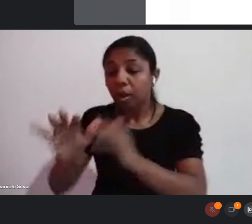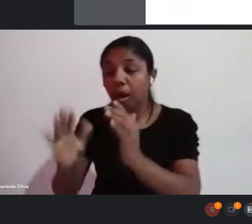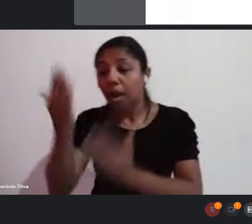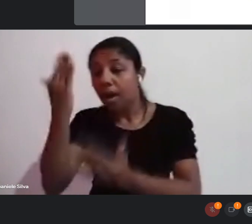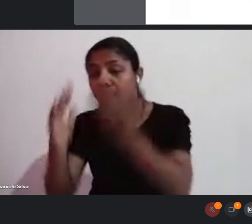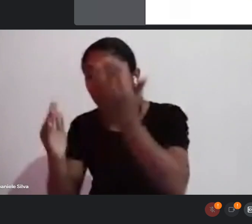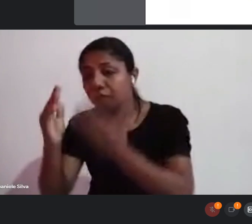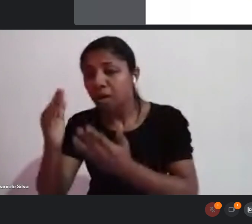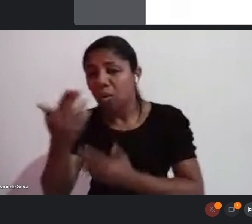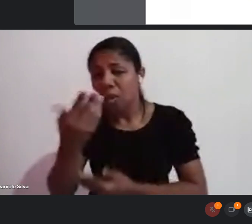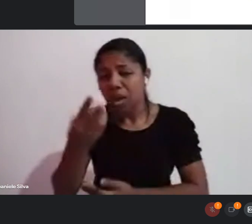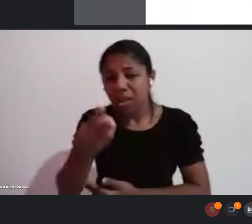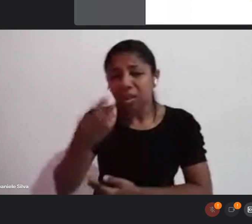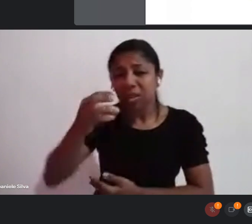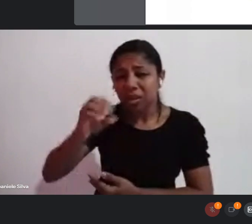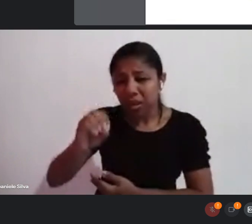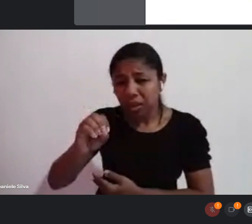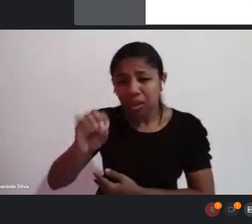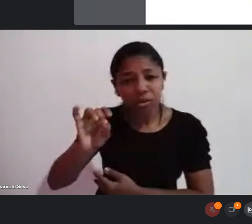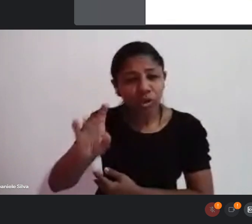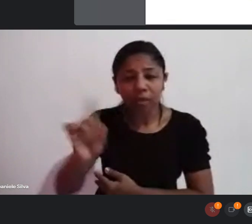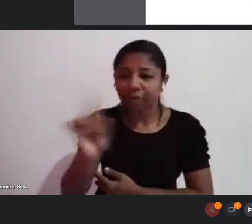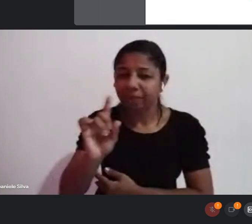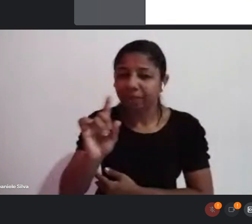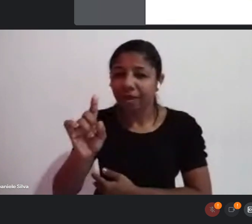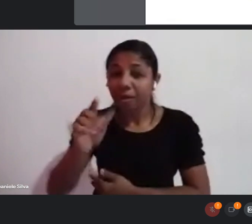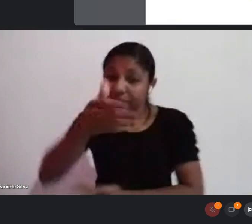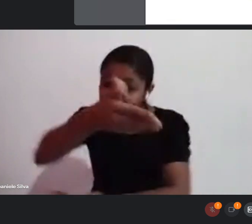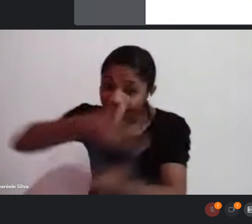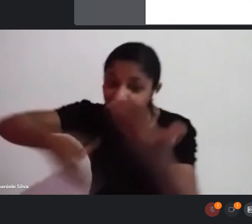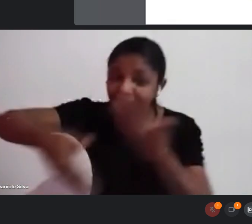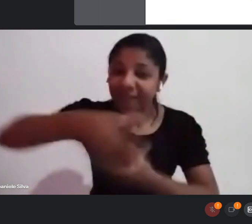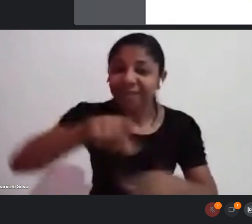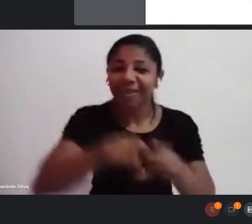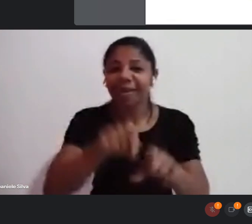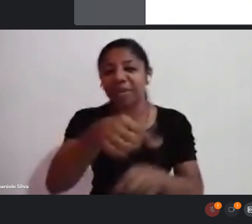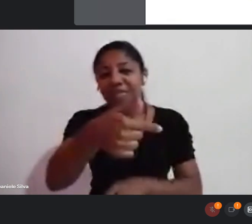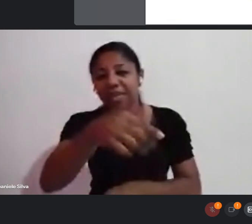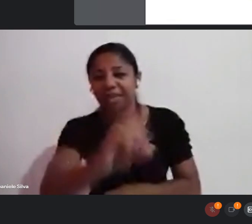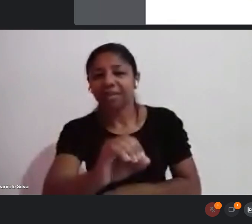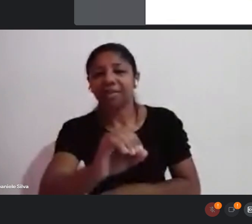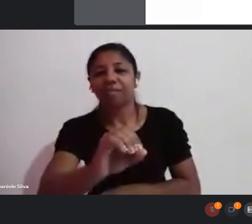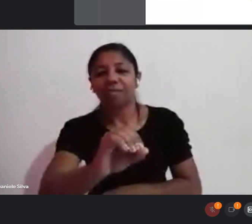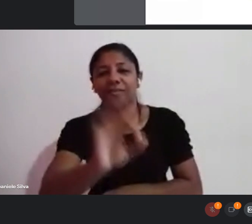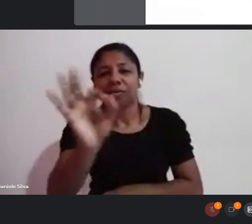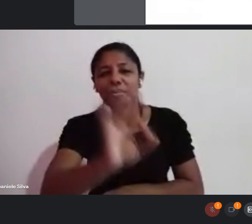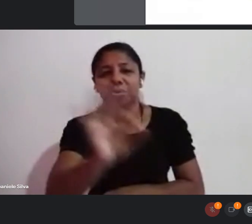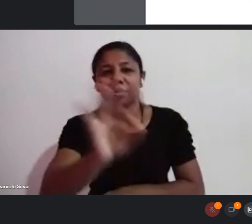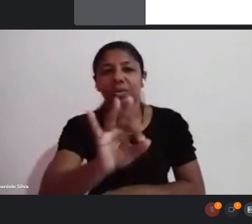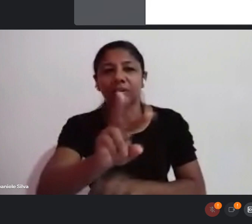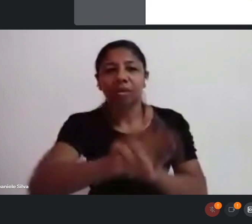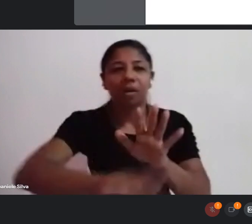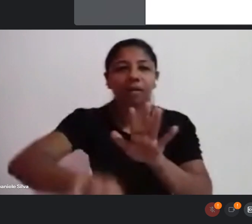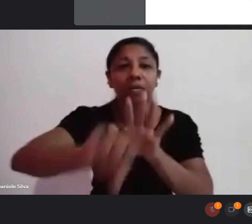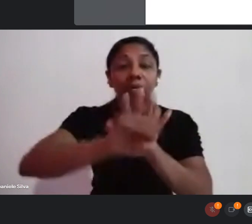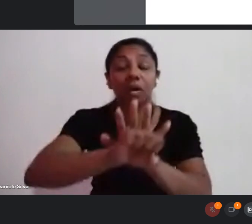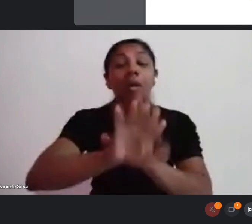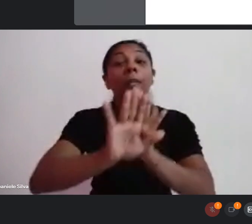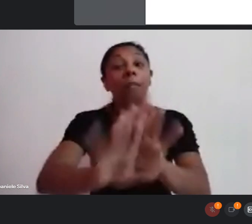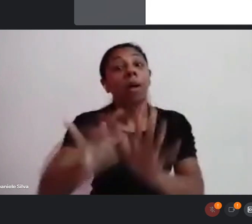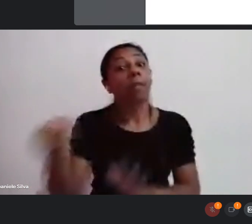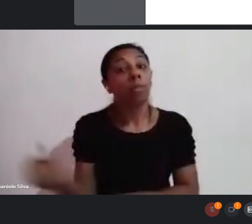linguagens, mas também dialogando com o audiovisual nesses outros 70%. É importante lembrar que desses valores daqui,